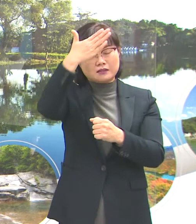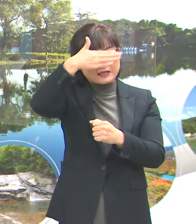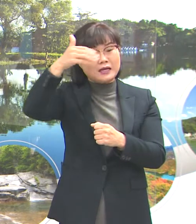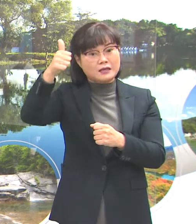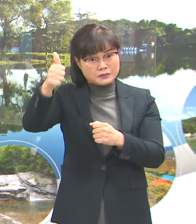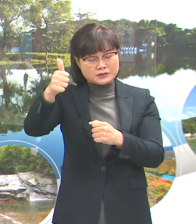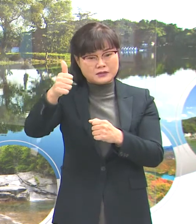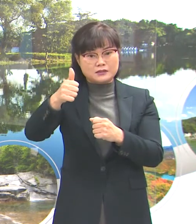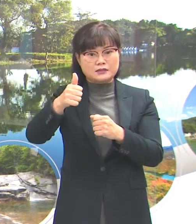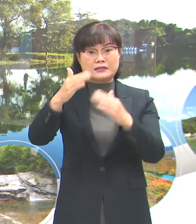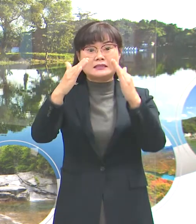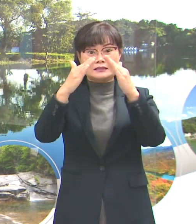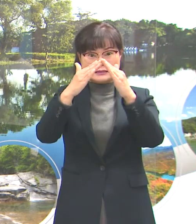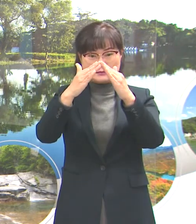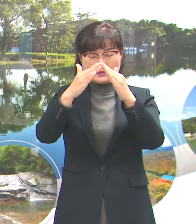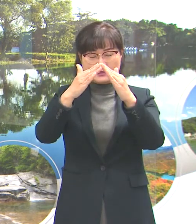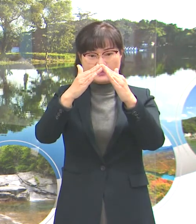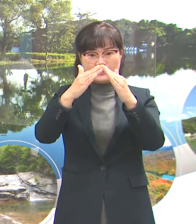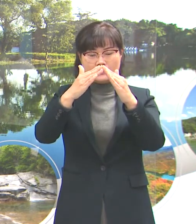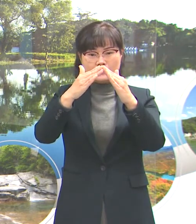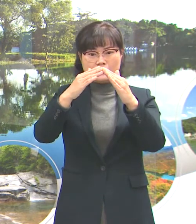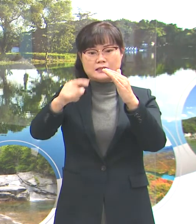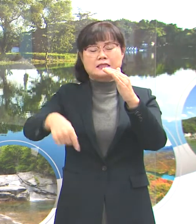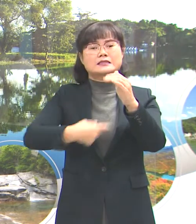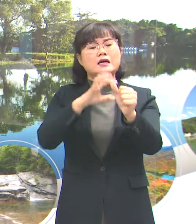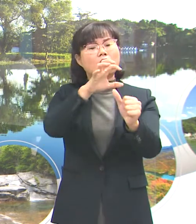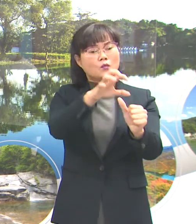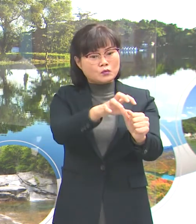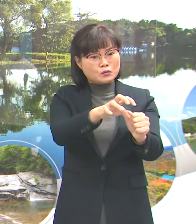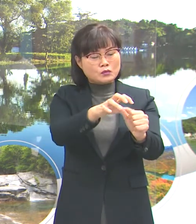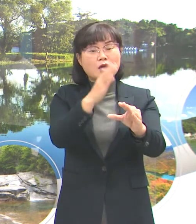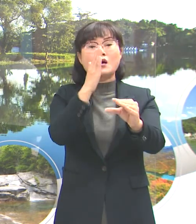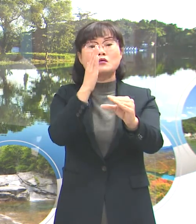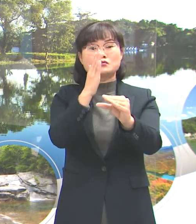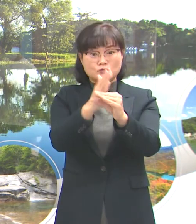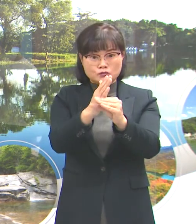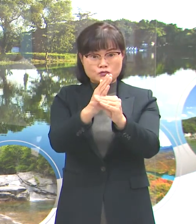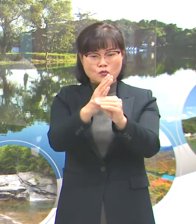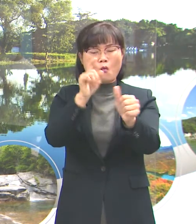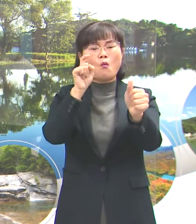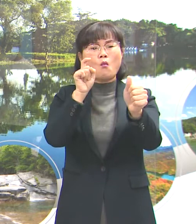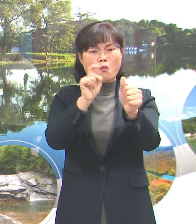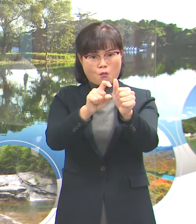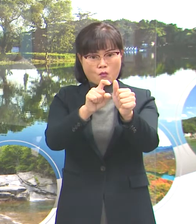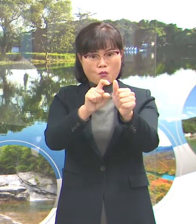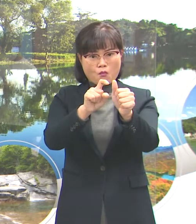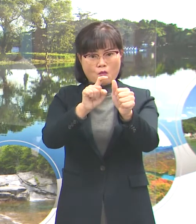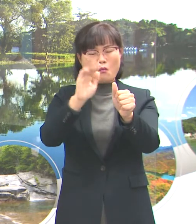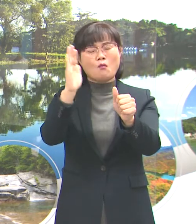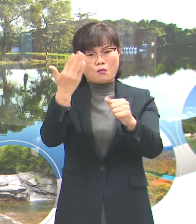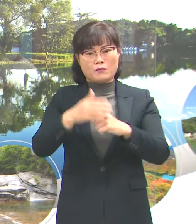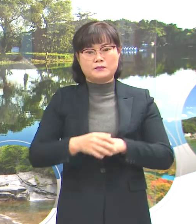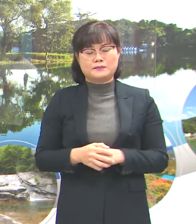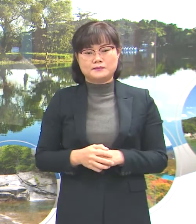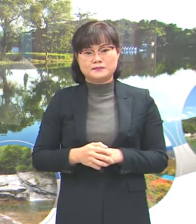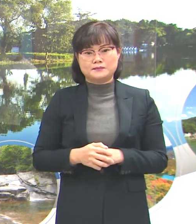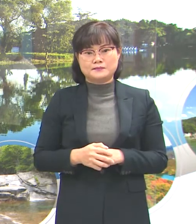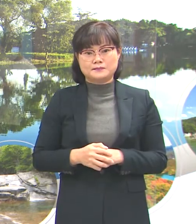할아버지의 집에 자가격리 중 확진된 사례입니다.